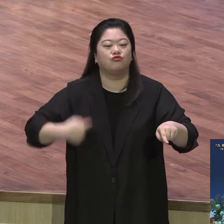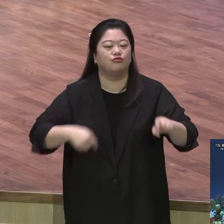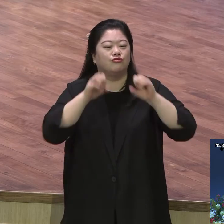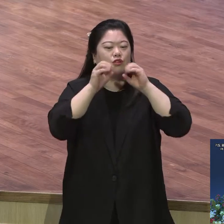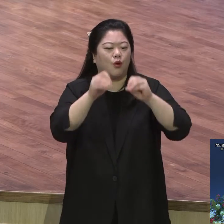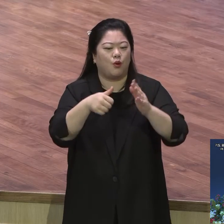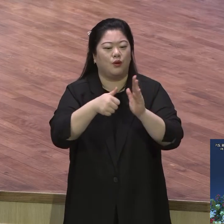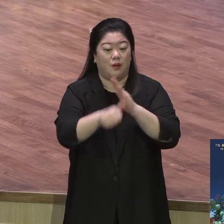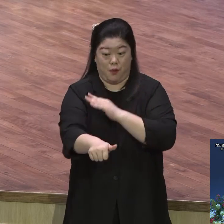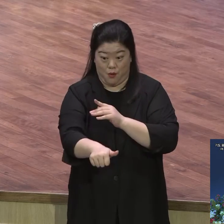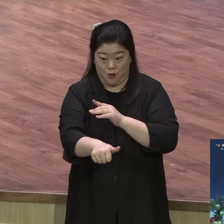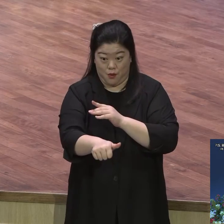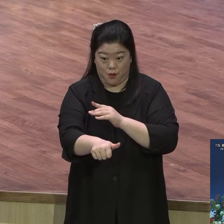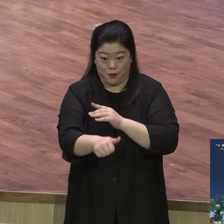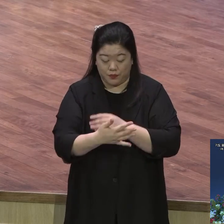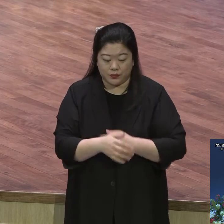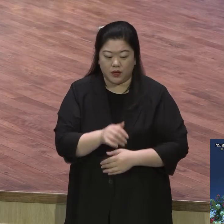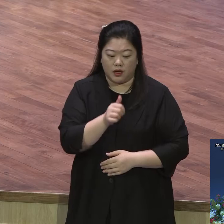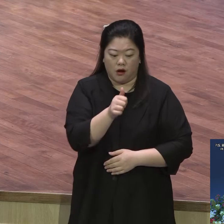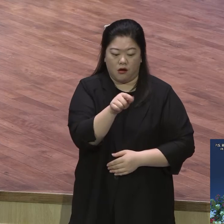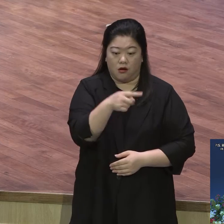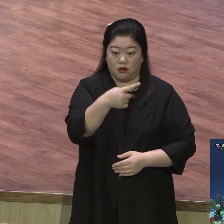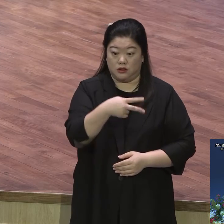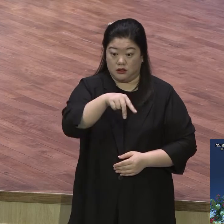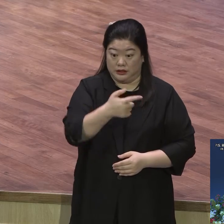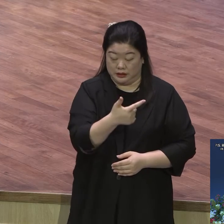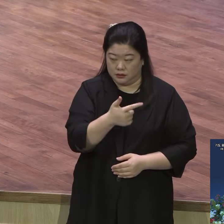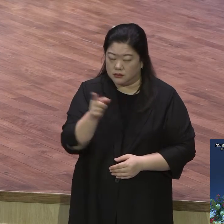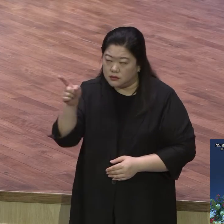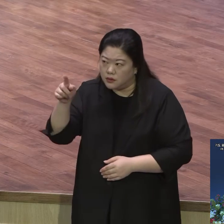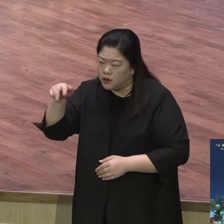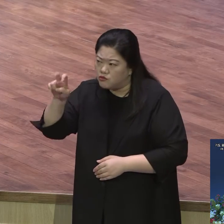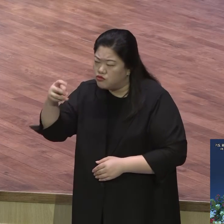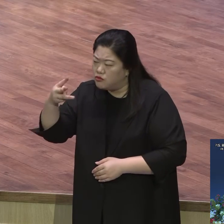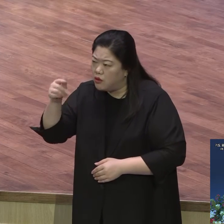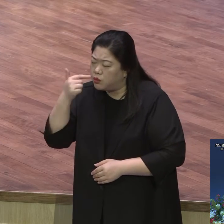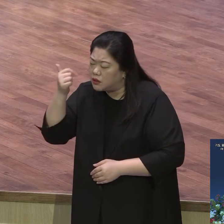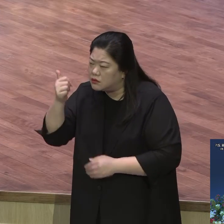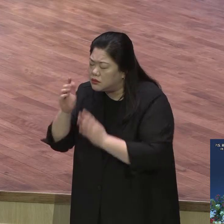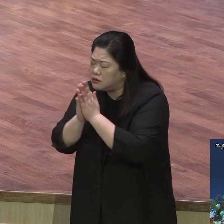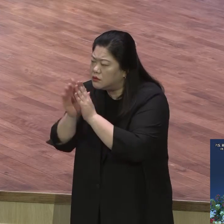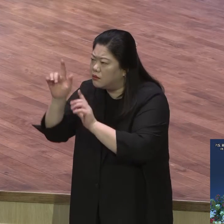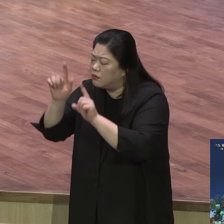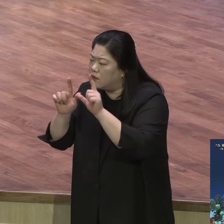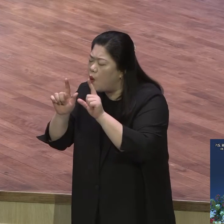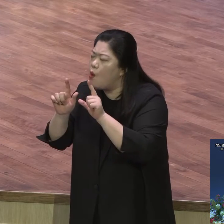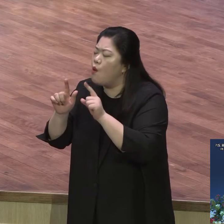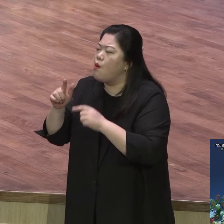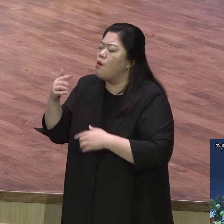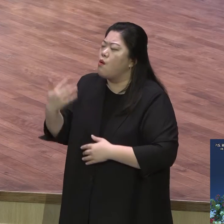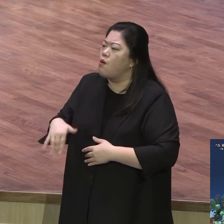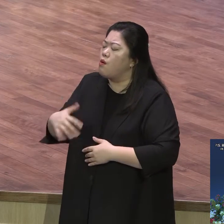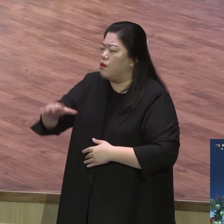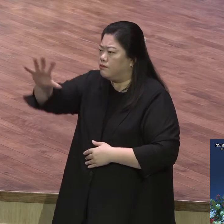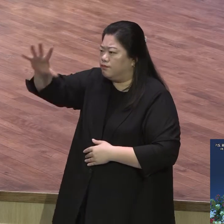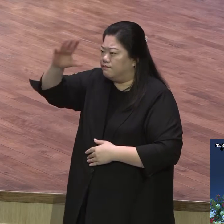조지 물리 영향을 받아가지고 기도 기도 속에 성교의 지경을